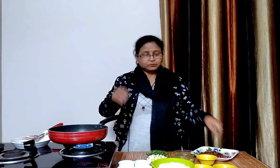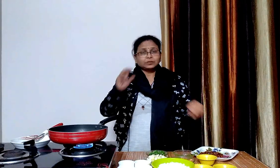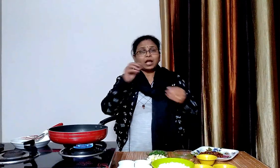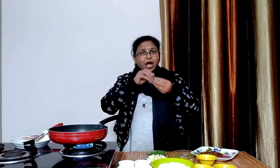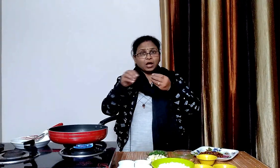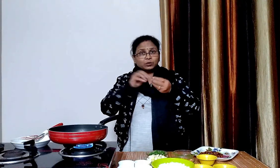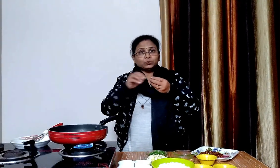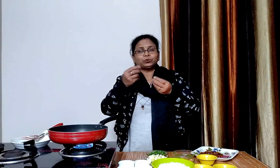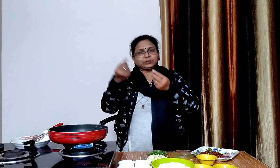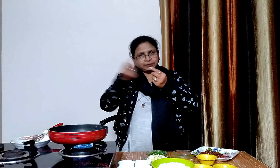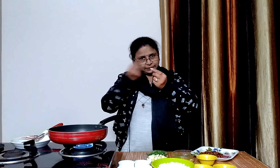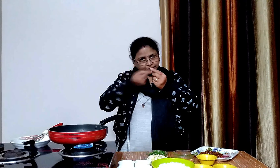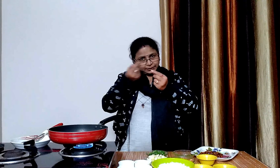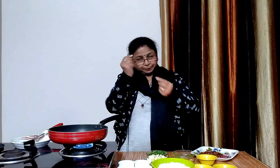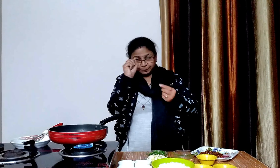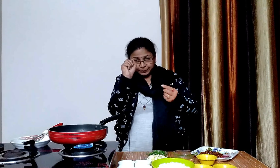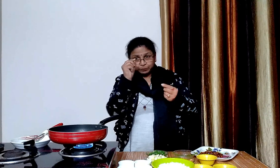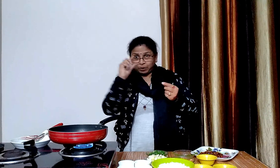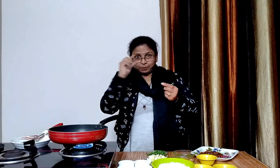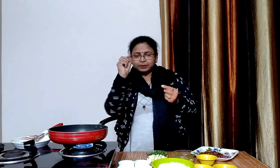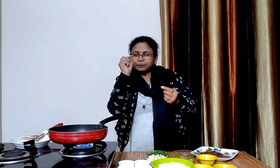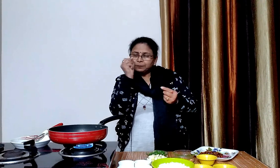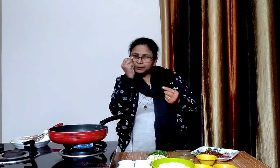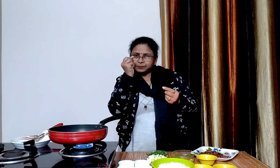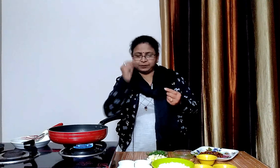अब कटे हुए आलू लेंगे और उन्हें भी फ्राय कर लेंगे